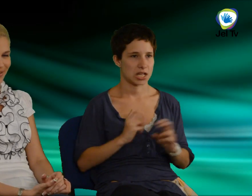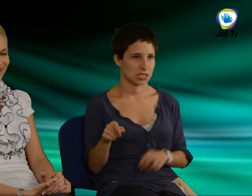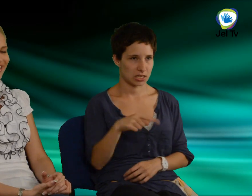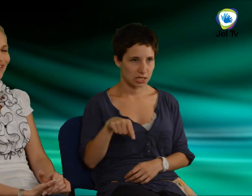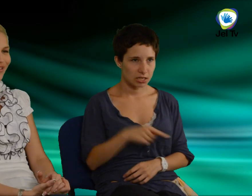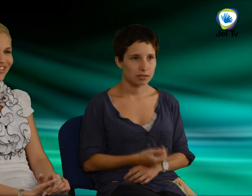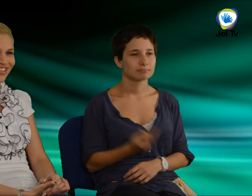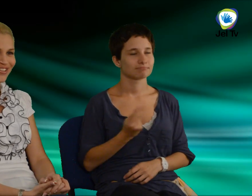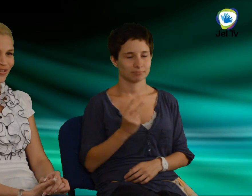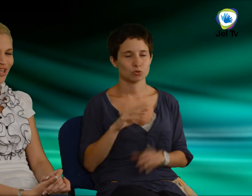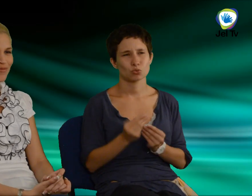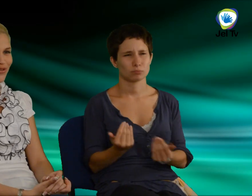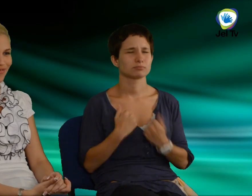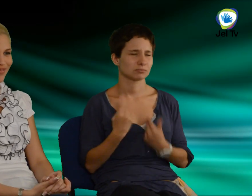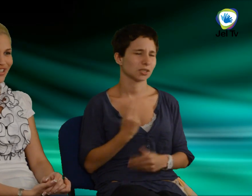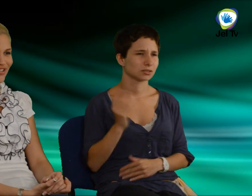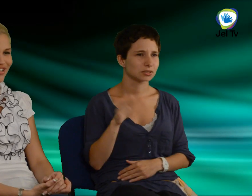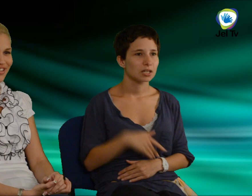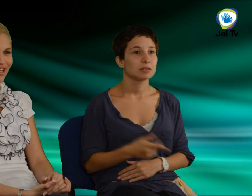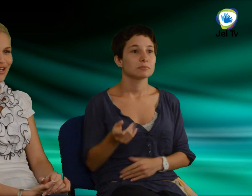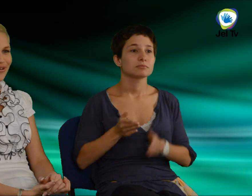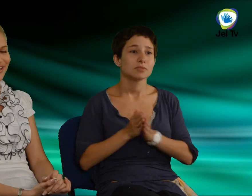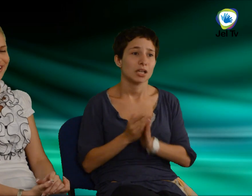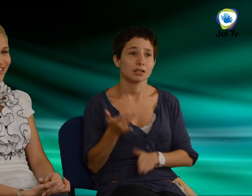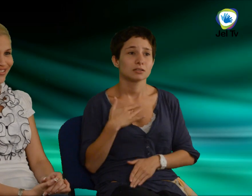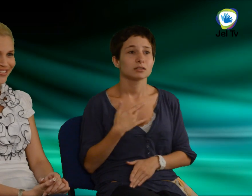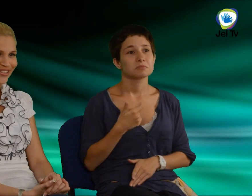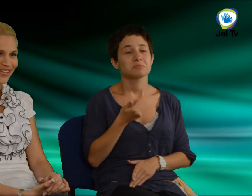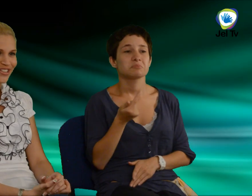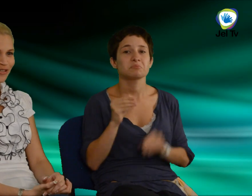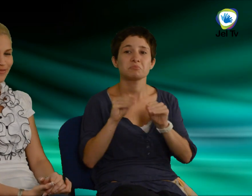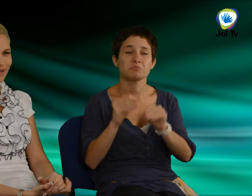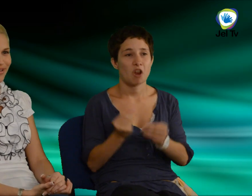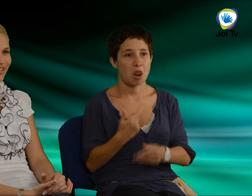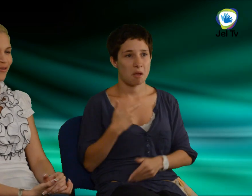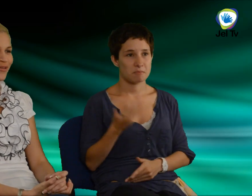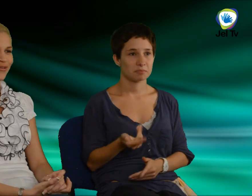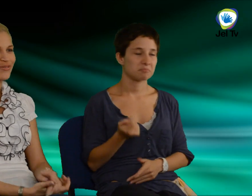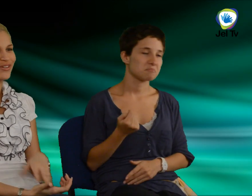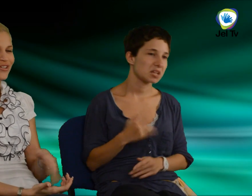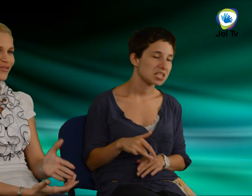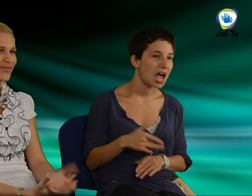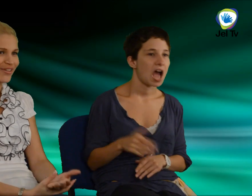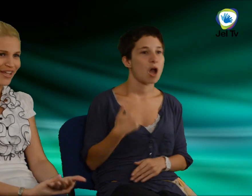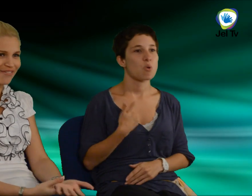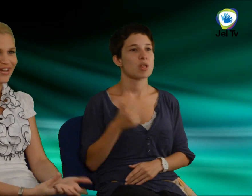Persze támogattak a szüleim, sőt még meg is kértek, hogy egy-két dolgot tanítsek meg. Például, hogy hogy van az, hogy milyen neve,